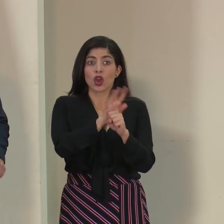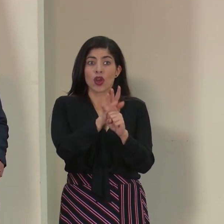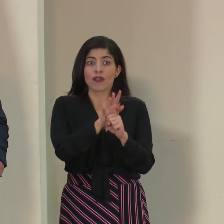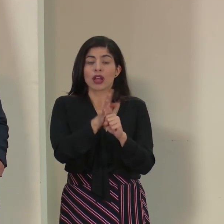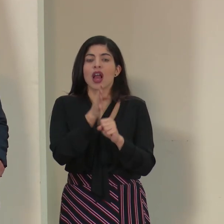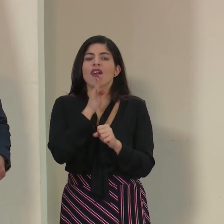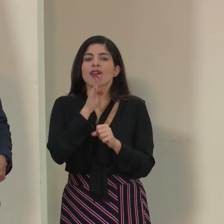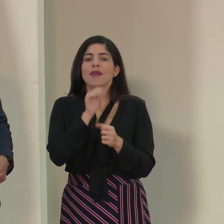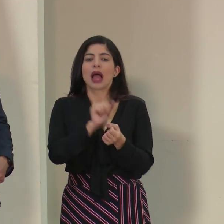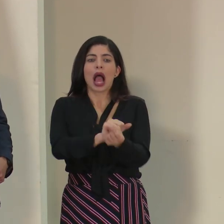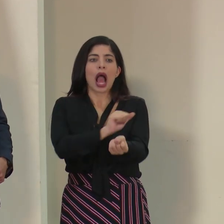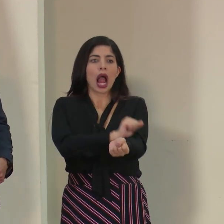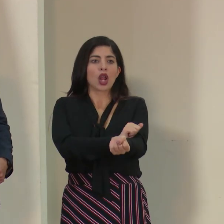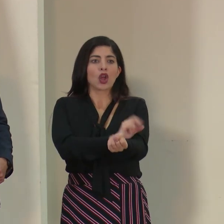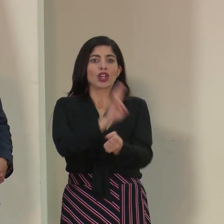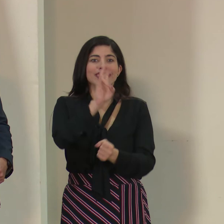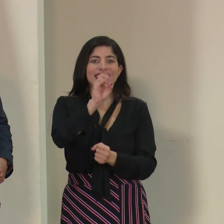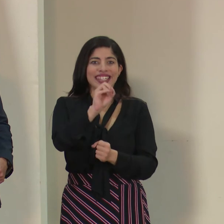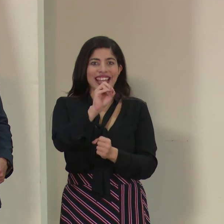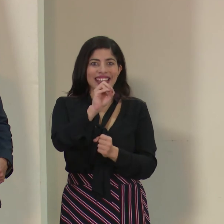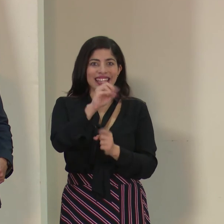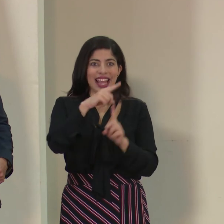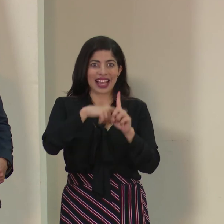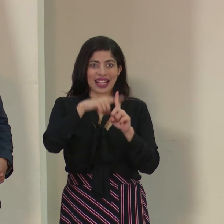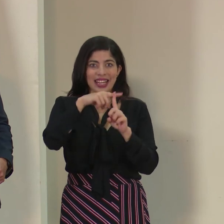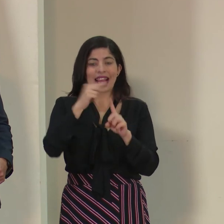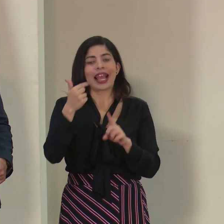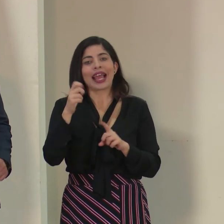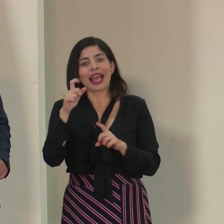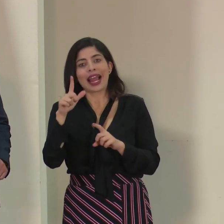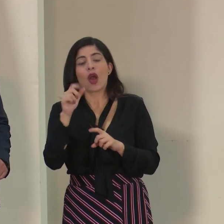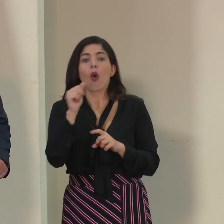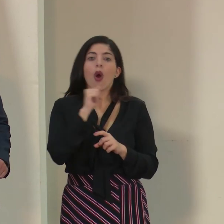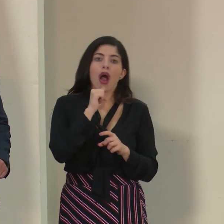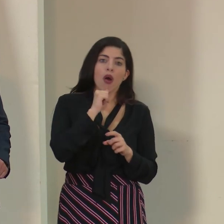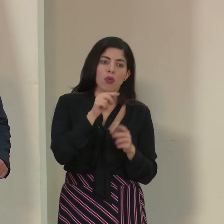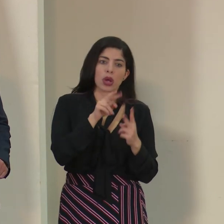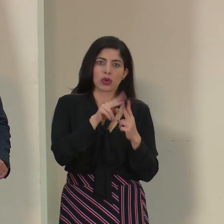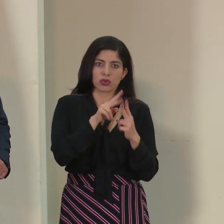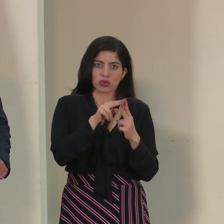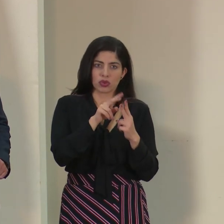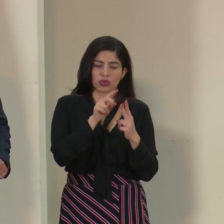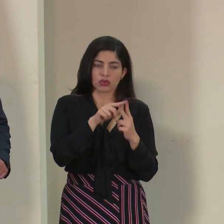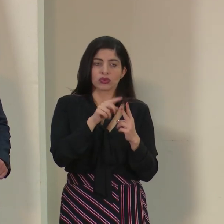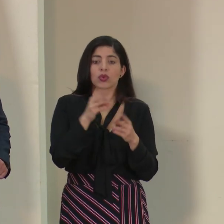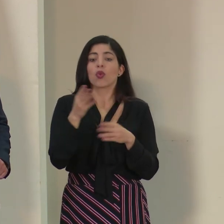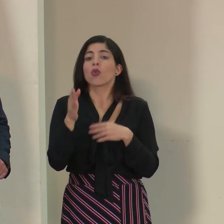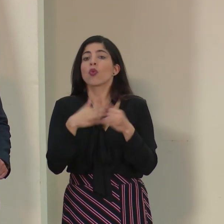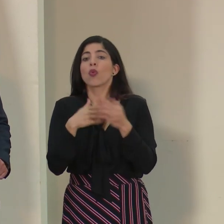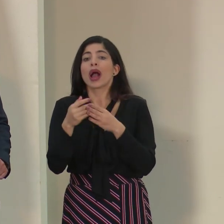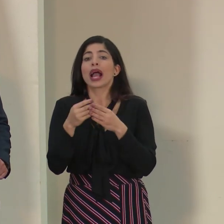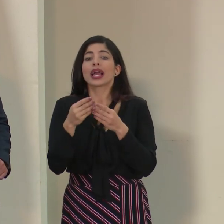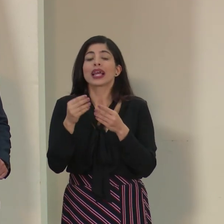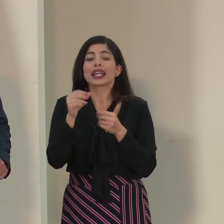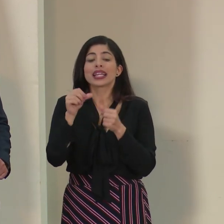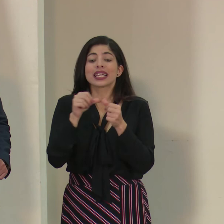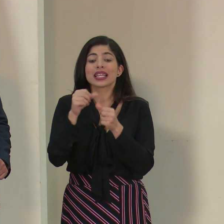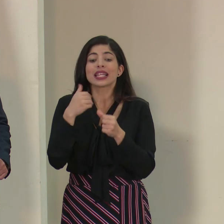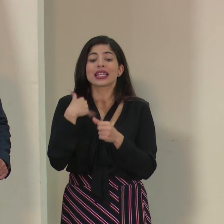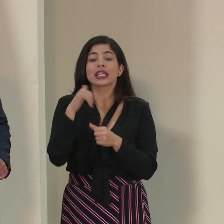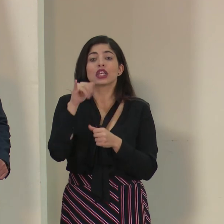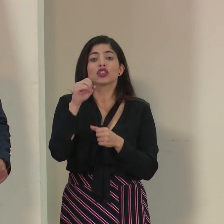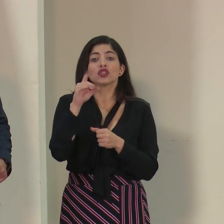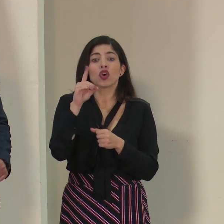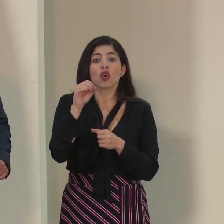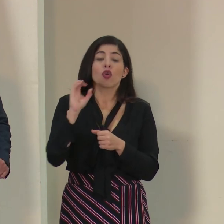hablamos de solución alcohólica al 70%, lo que es gel o incluso acuosa, cualquier solución que tenga yodo o cloro